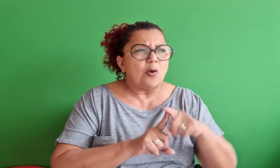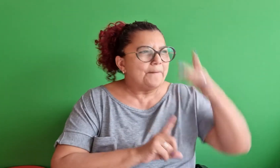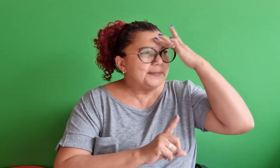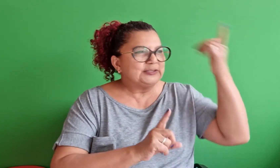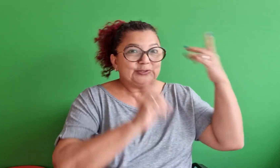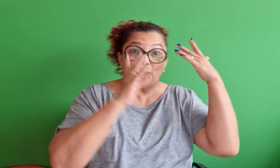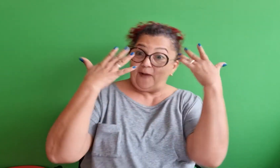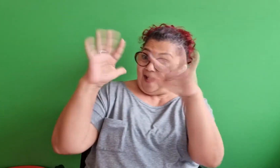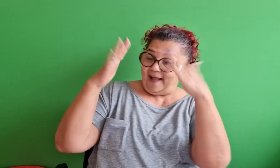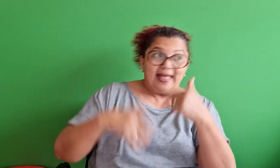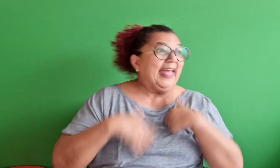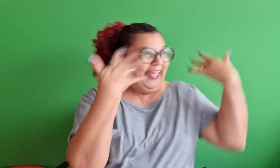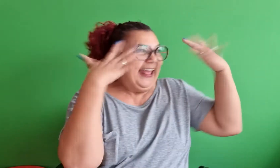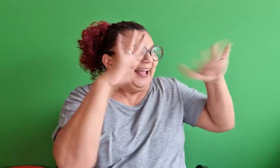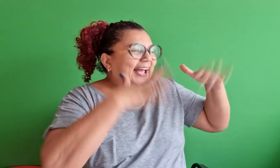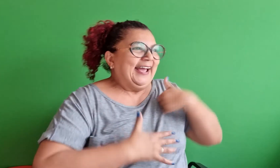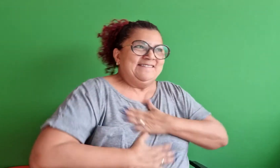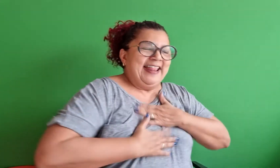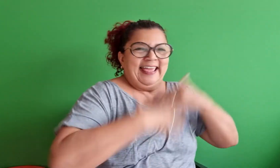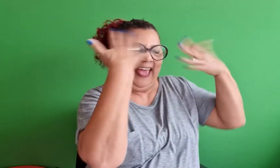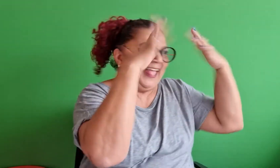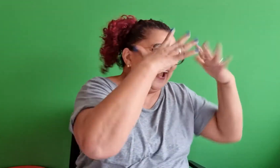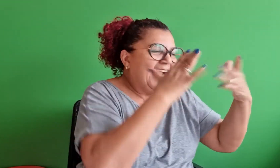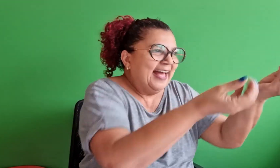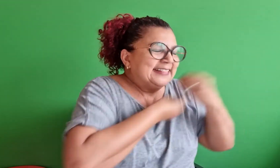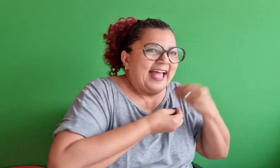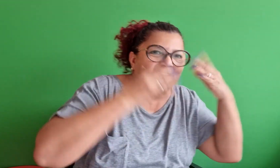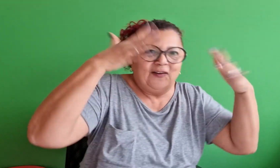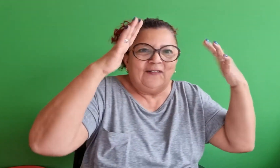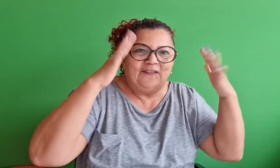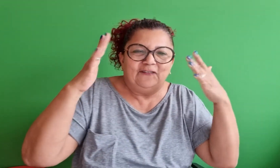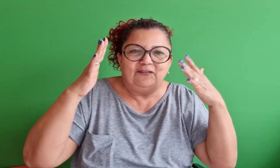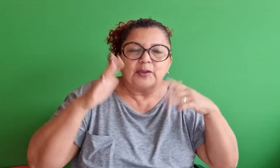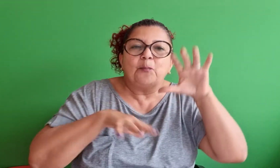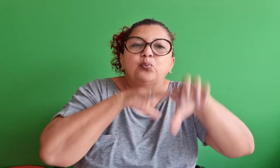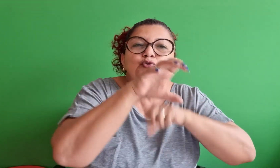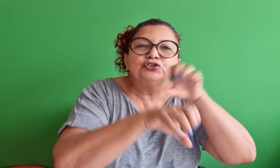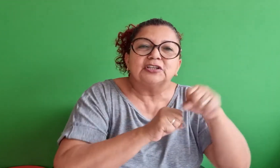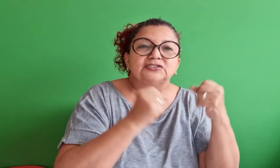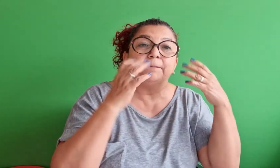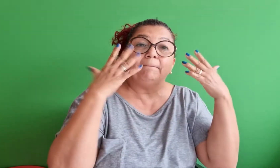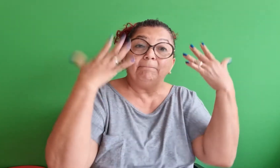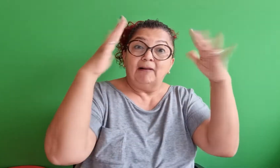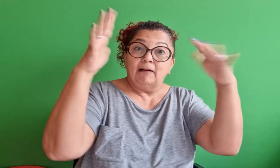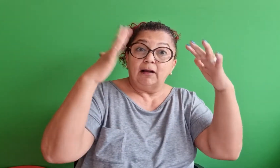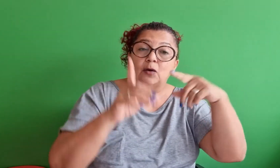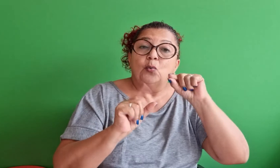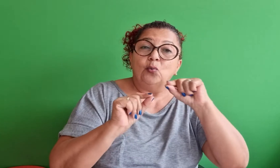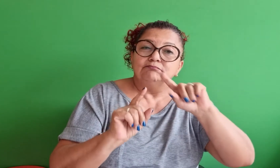Então, nós não podemos ir em busca de aplausos, como diz, né, buscar aplauso,